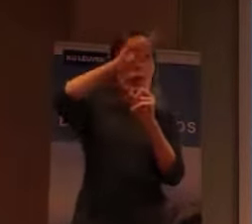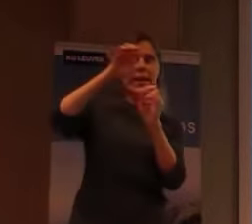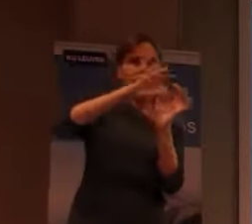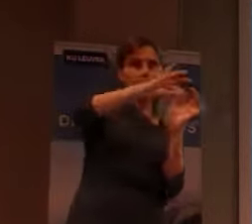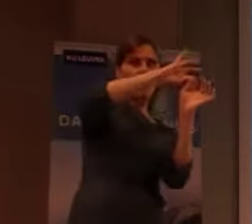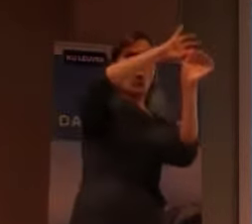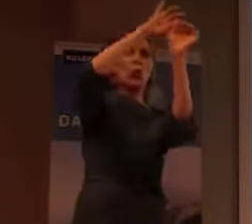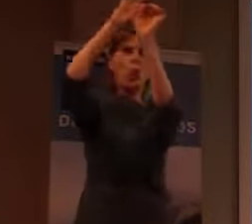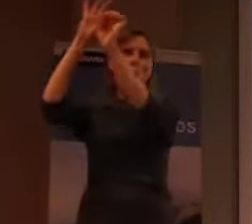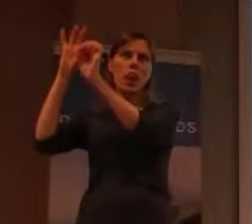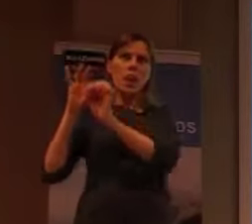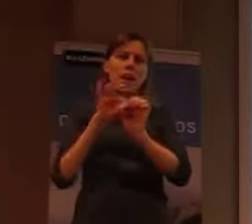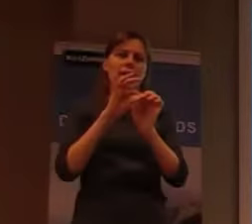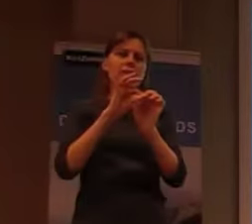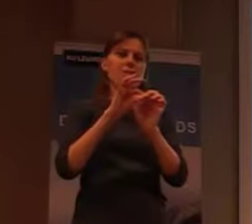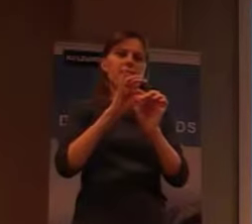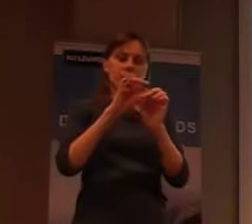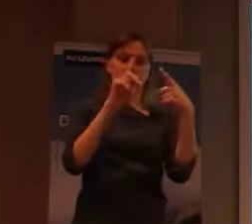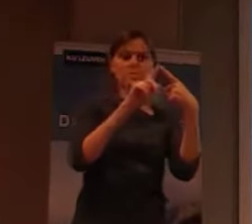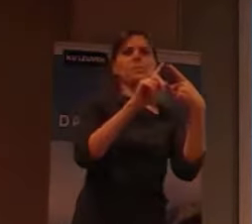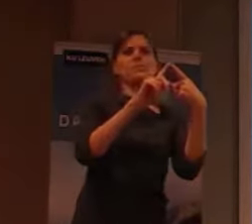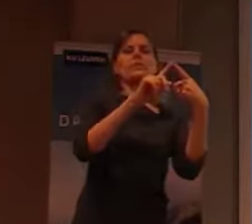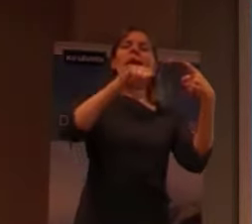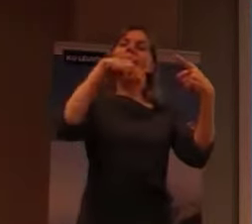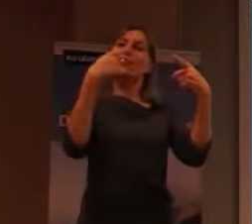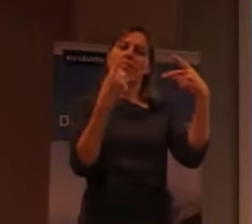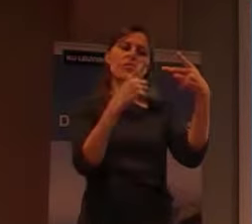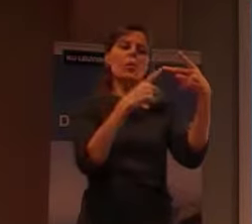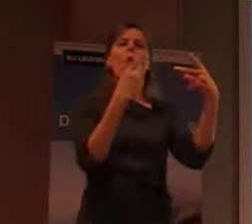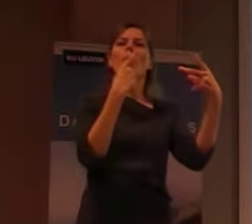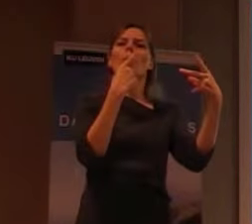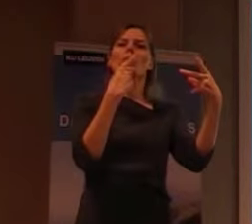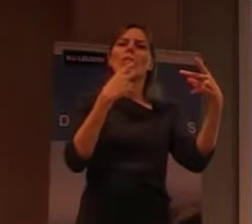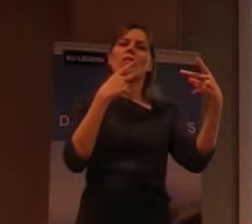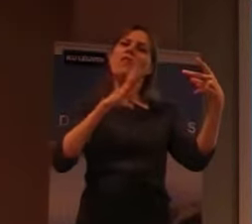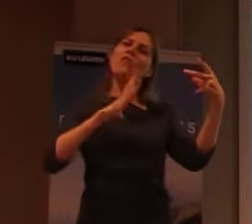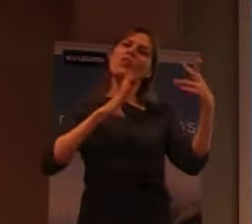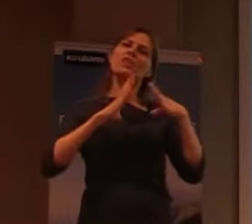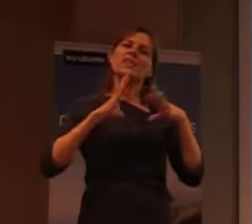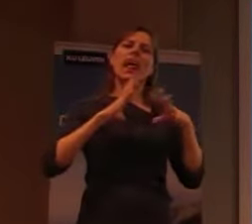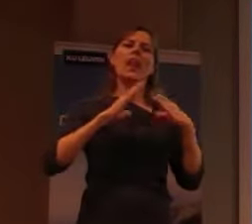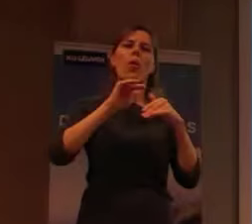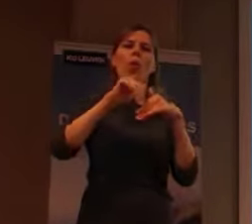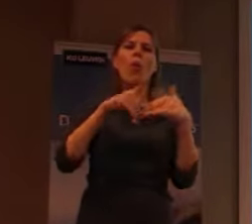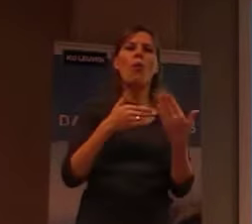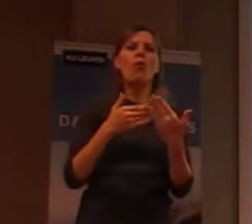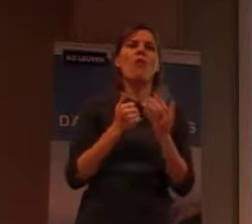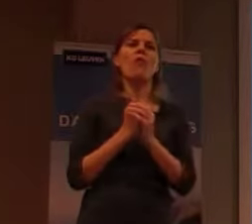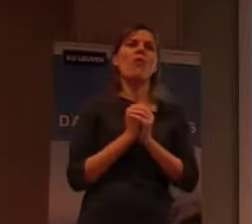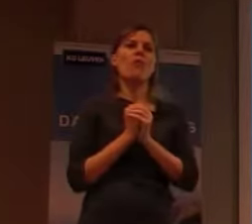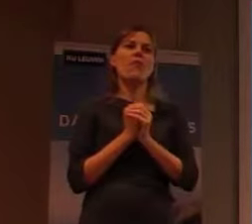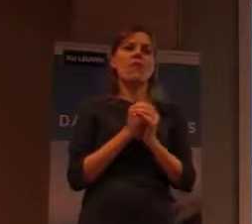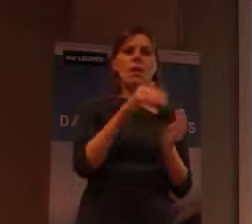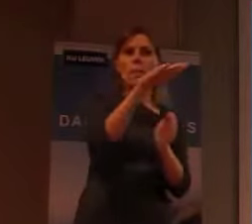Dan zou ik iets willen vertellen over de site waar deze plek ook het meest mee